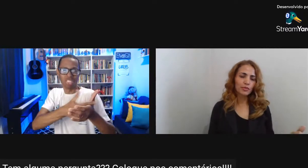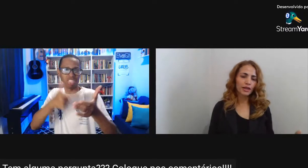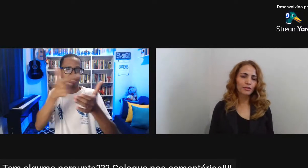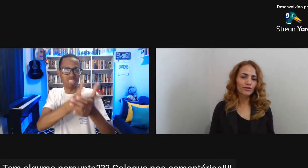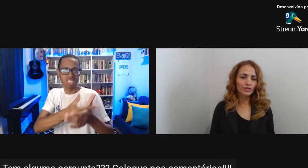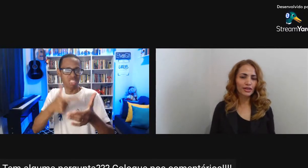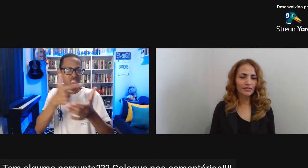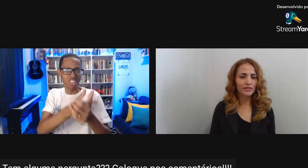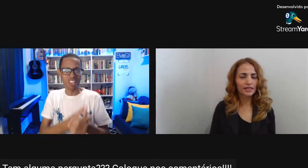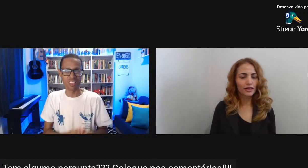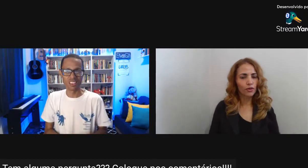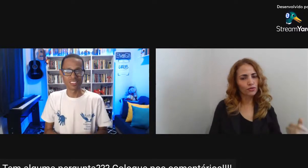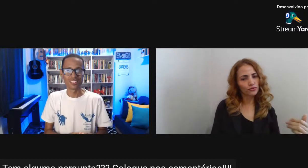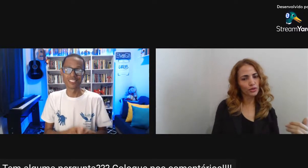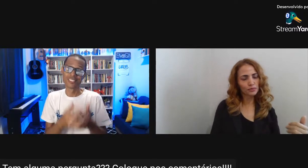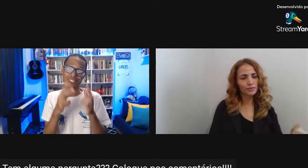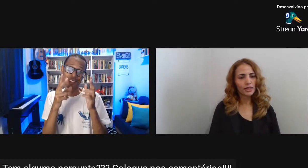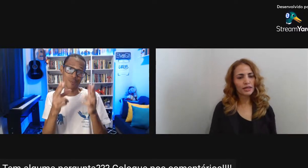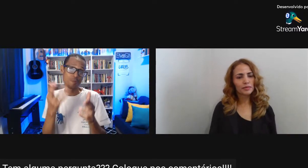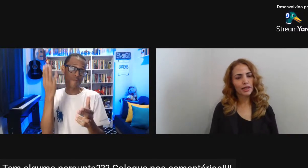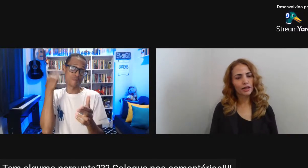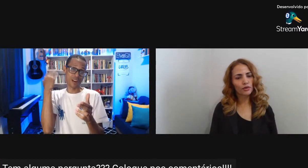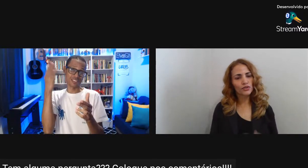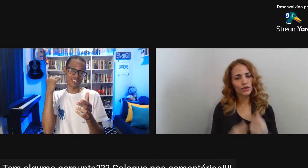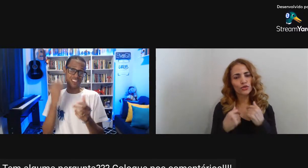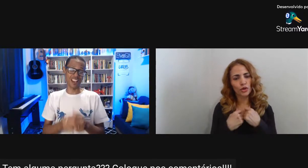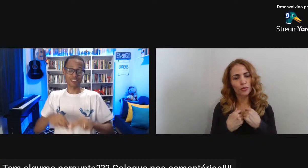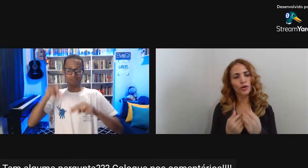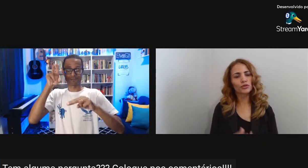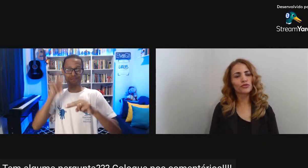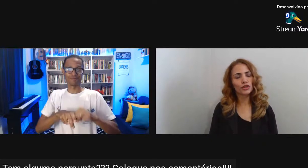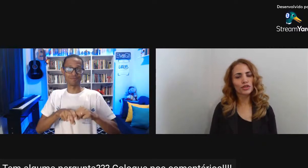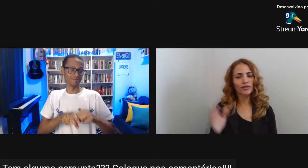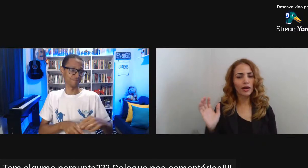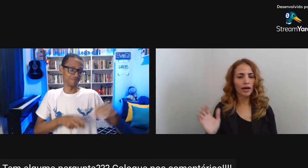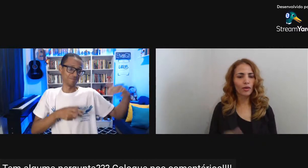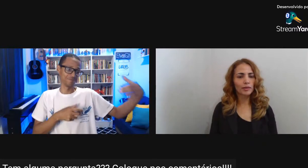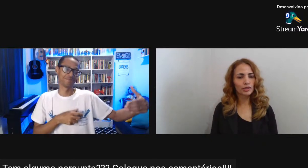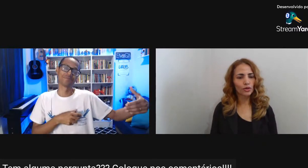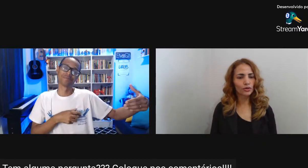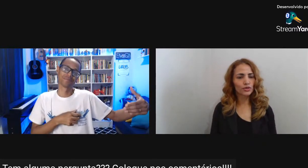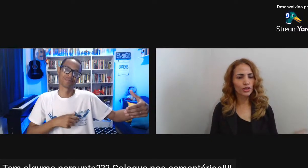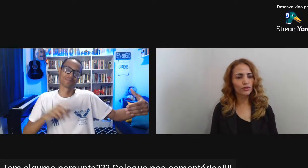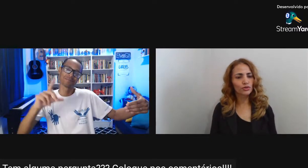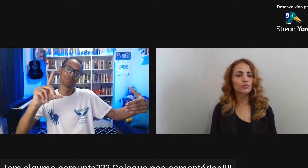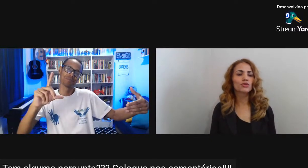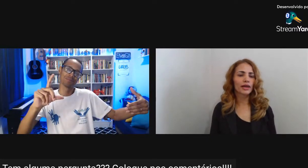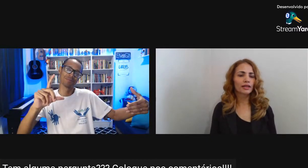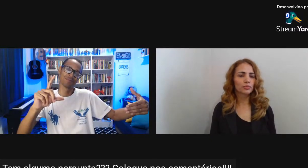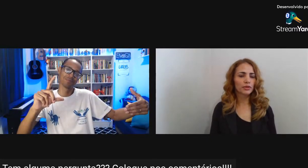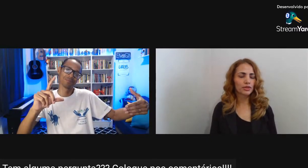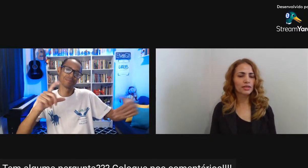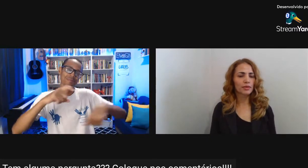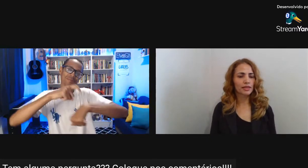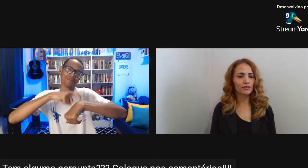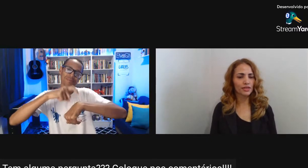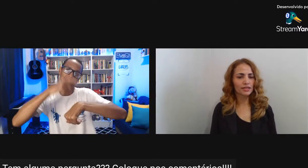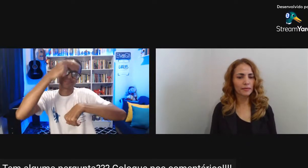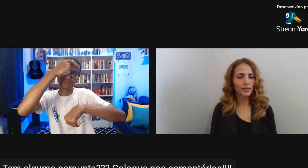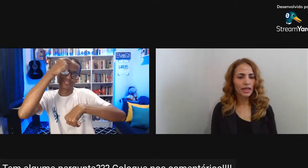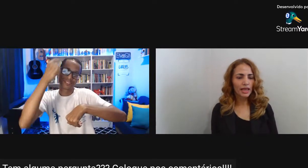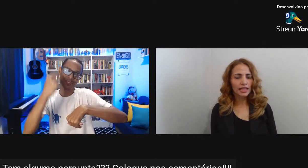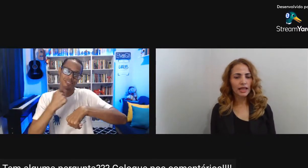meia hora Esperando uma fotografia Com um filho branco Às vezes o seu próprio filho Estava ao abandono Sendo subjugado Pelo sistema